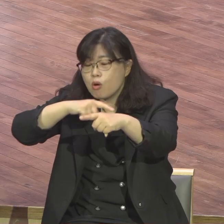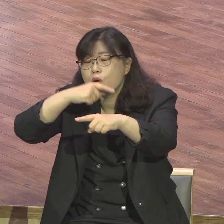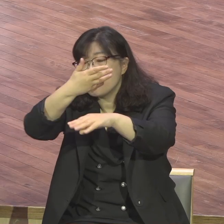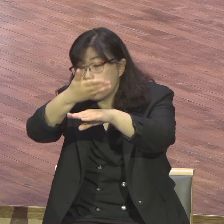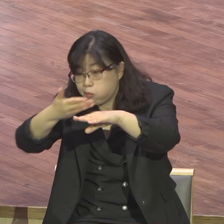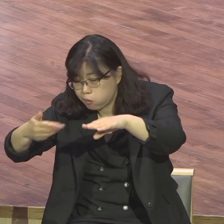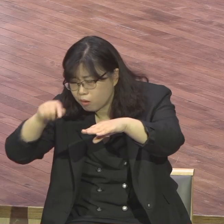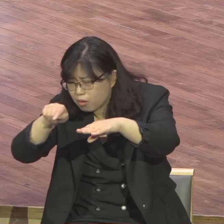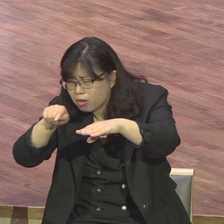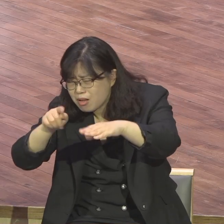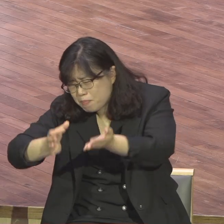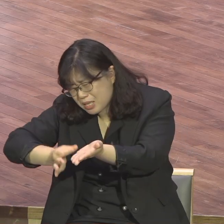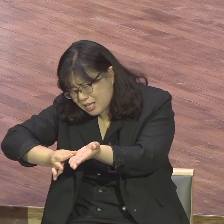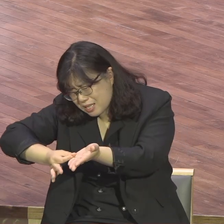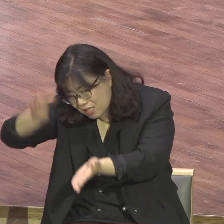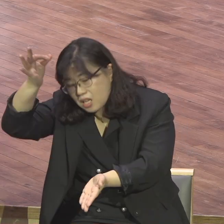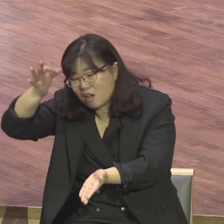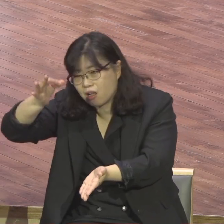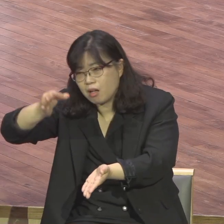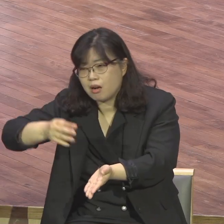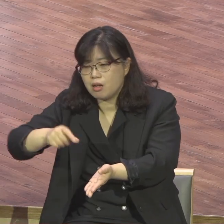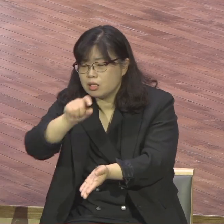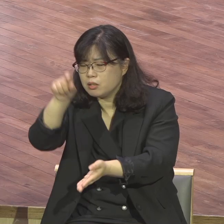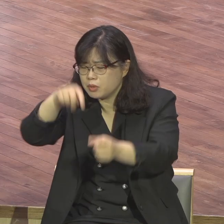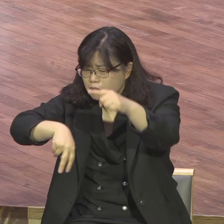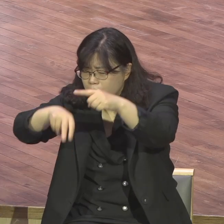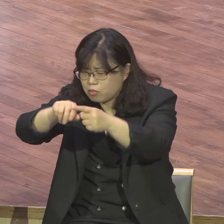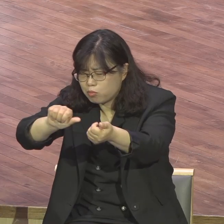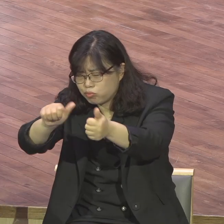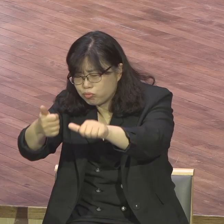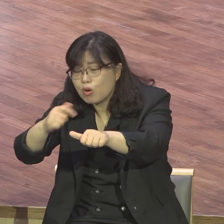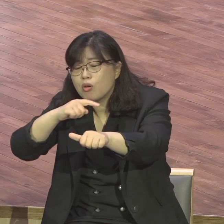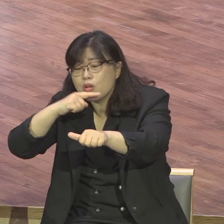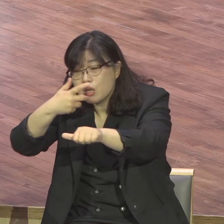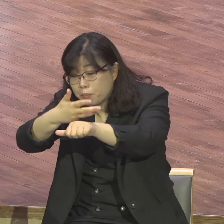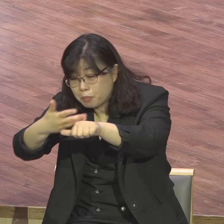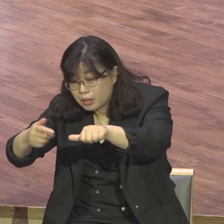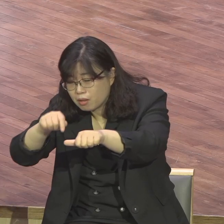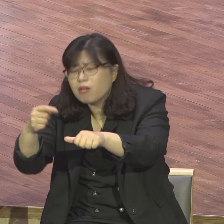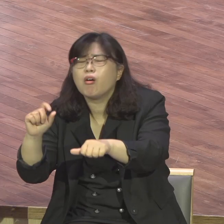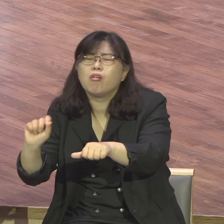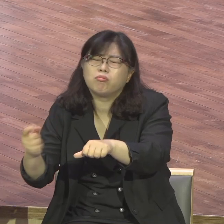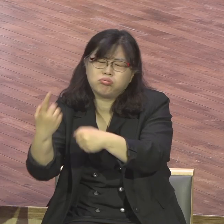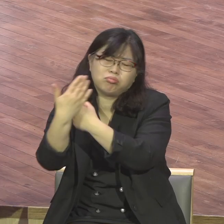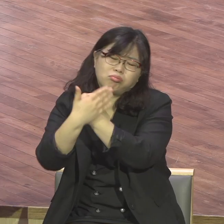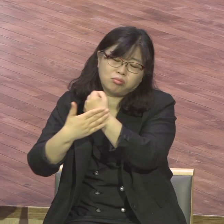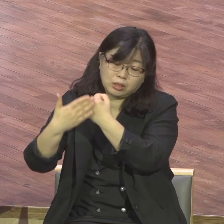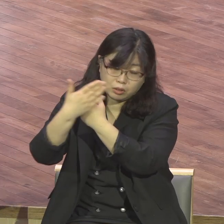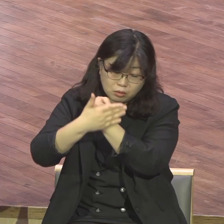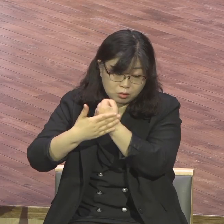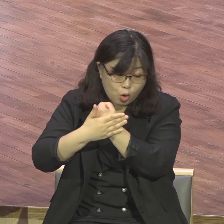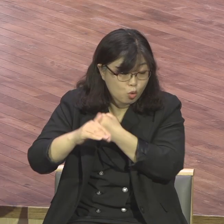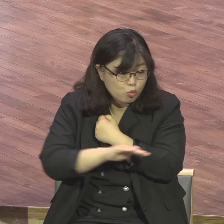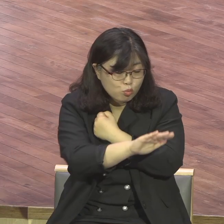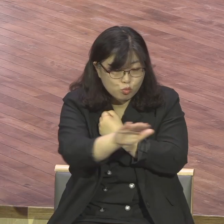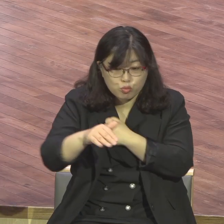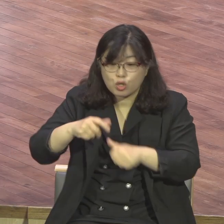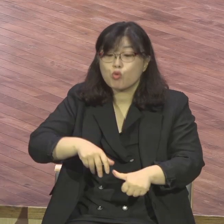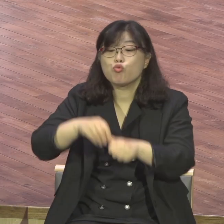구원 받은 자답게 하나님께서 나를 구원해 주시는 것 구원자답게 뭐요?